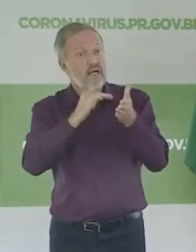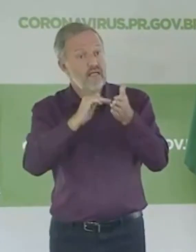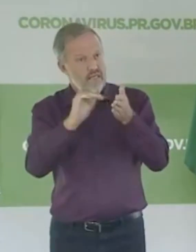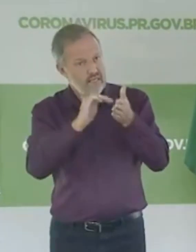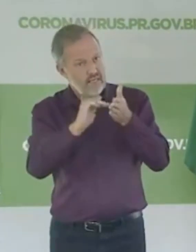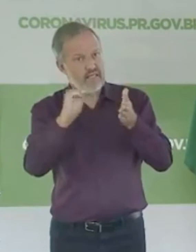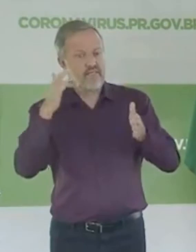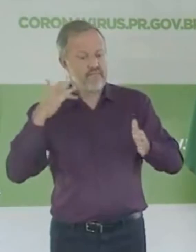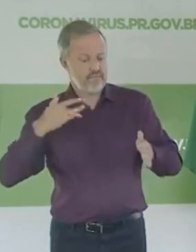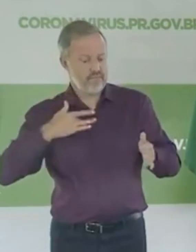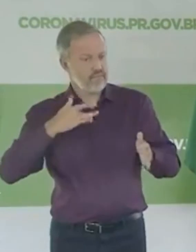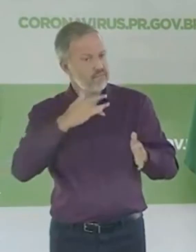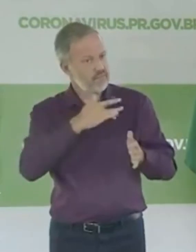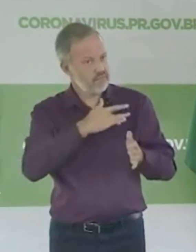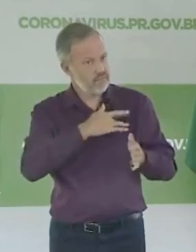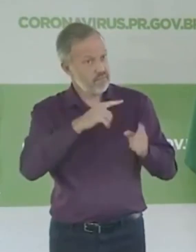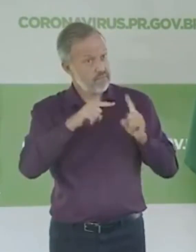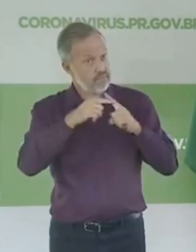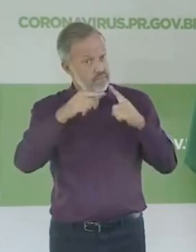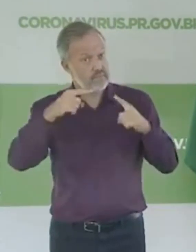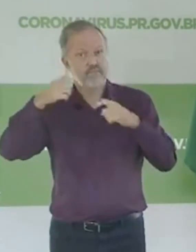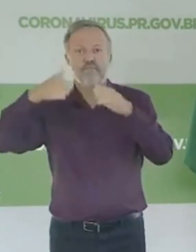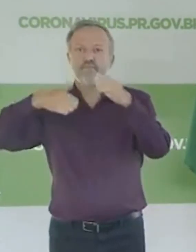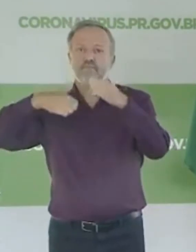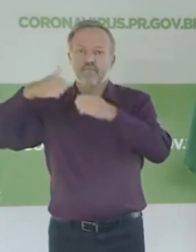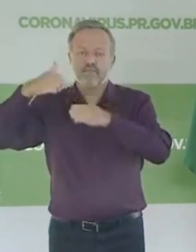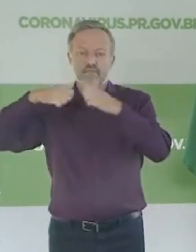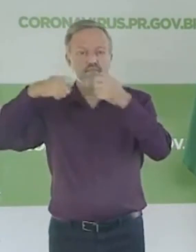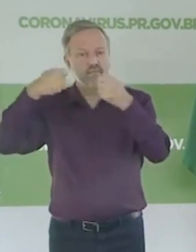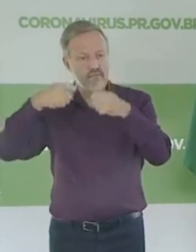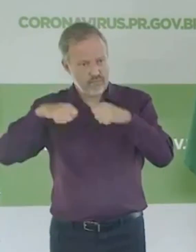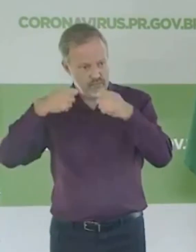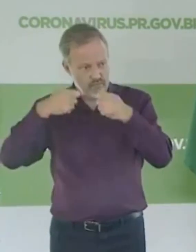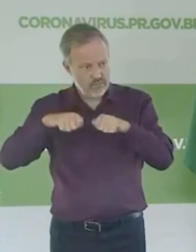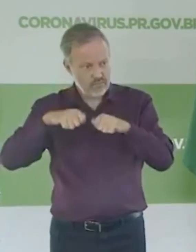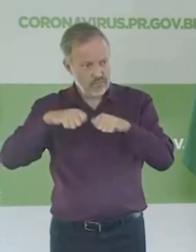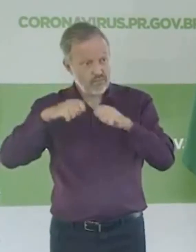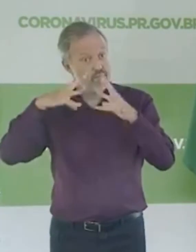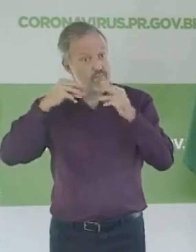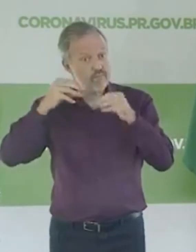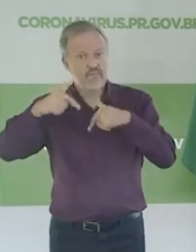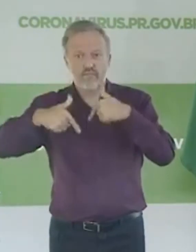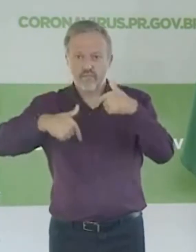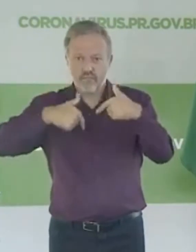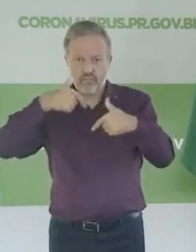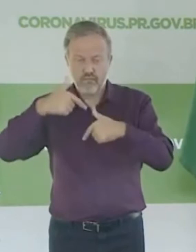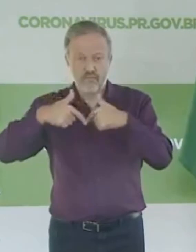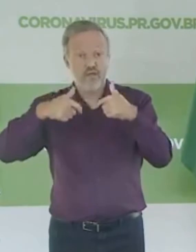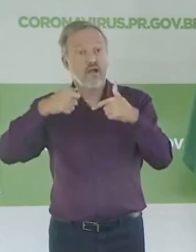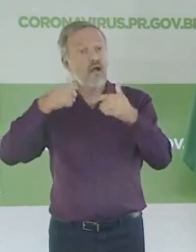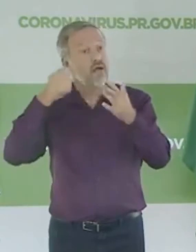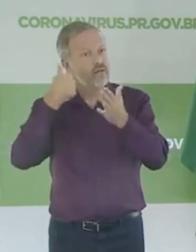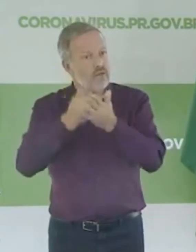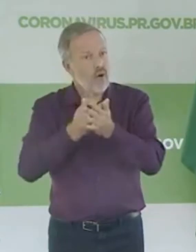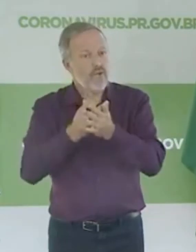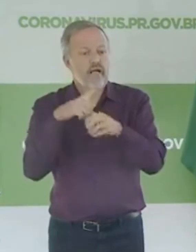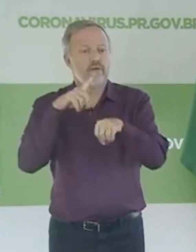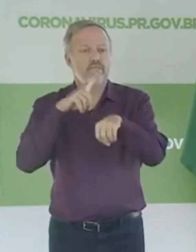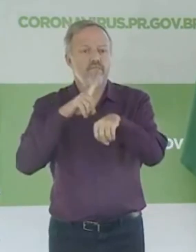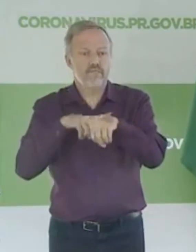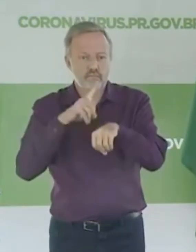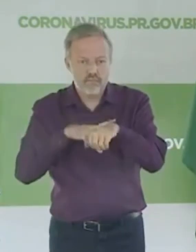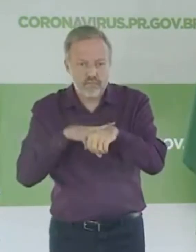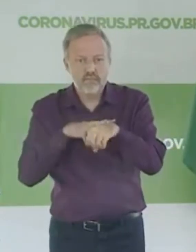importante, claro, que as empresas que necessitam desse equipamento fazer todo um trabalho de compra programada. Como isso é um uso